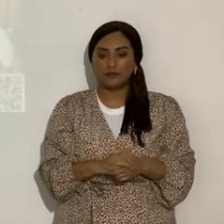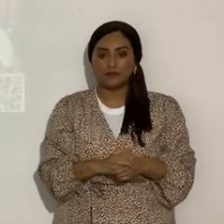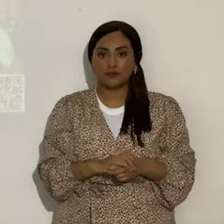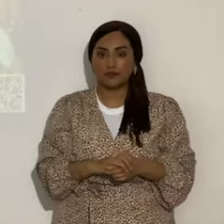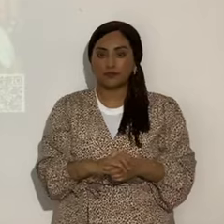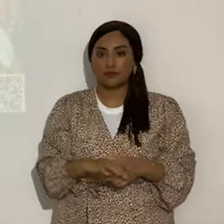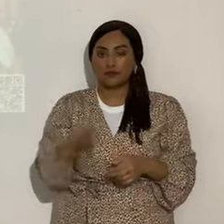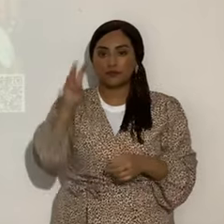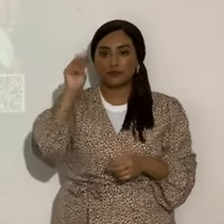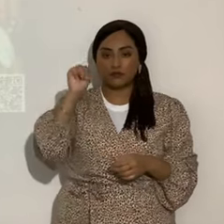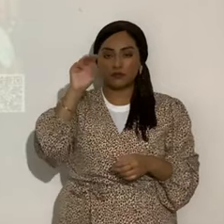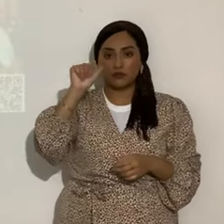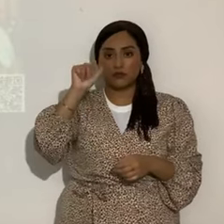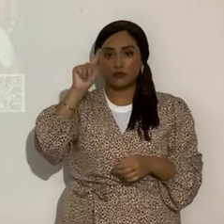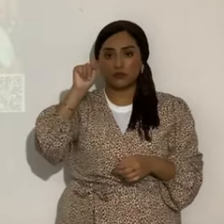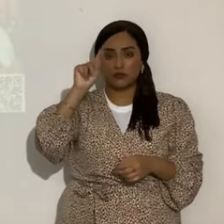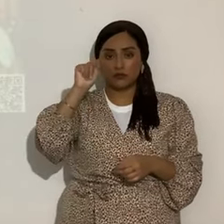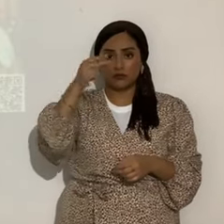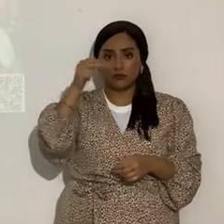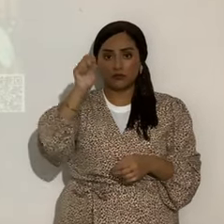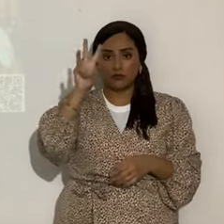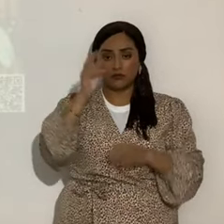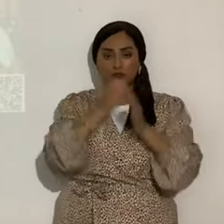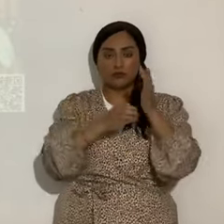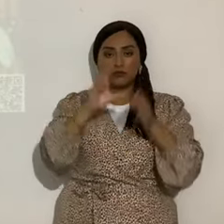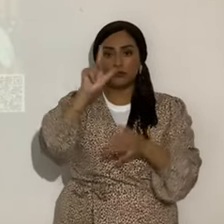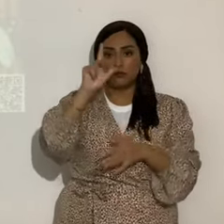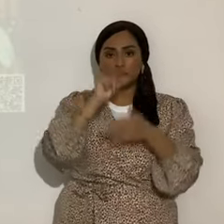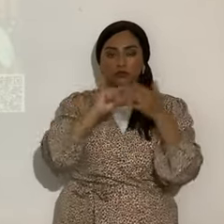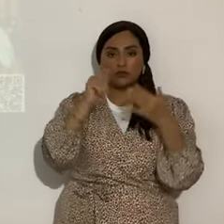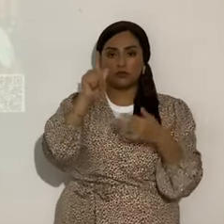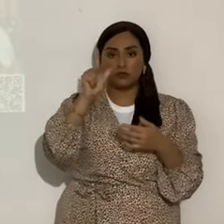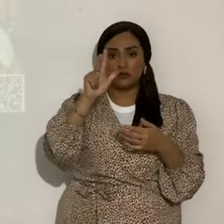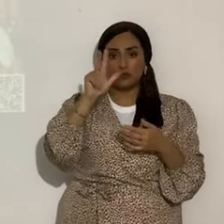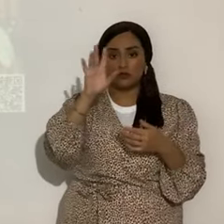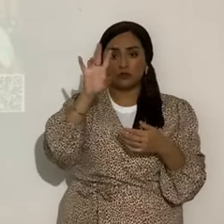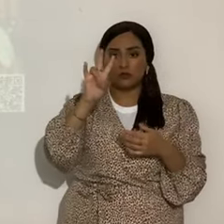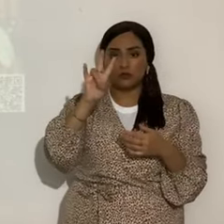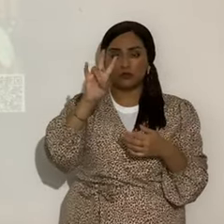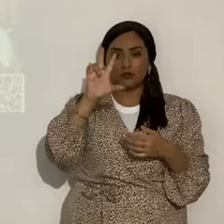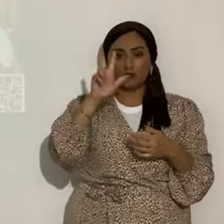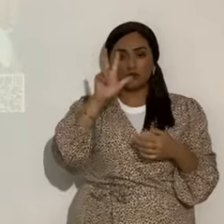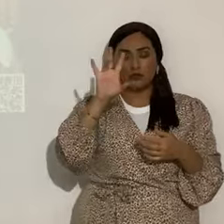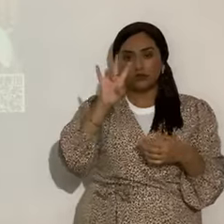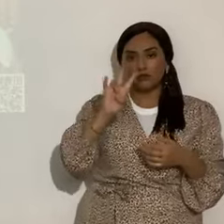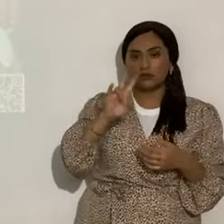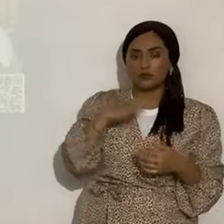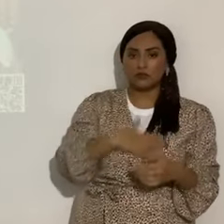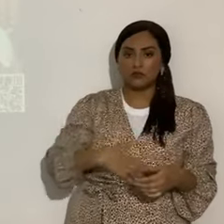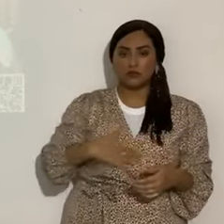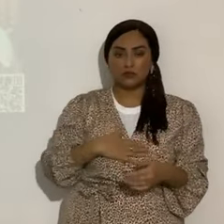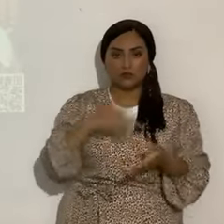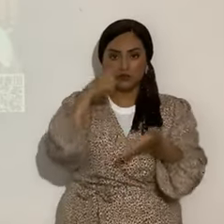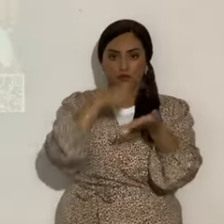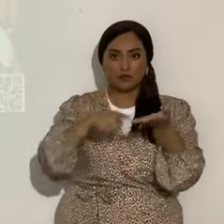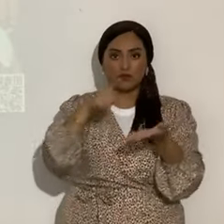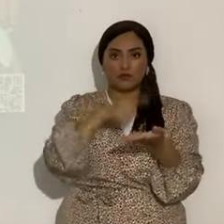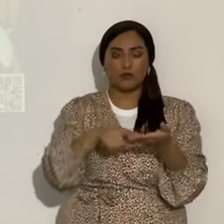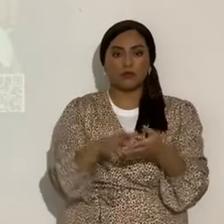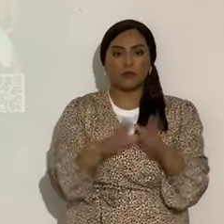Mateo 23, verso 37. Por favor, Mateo 23, verso 37. ¿Ya lo tienen?